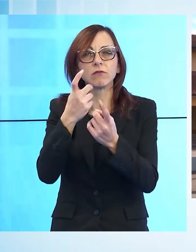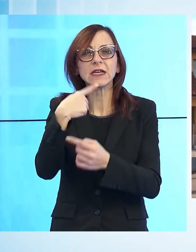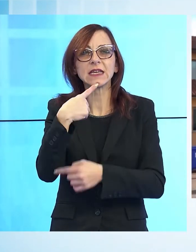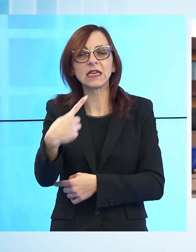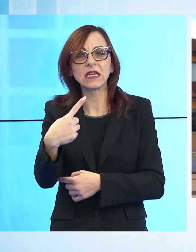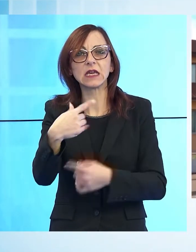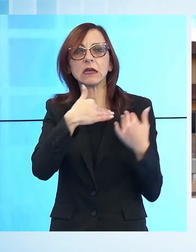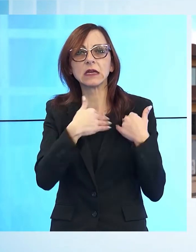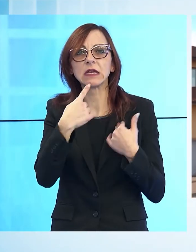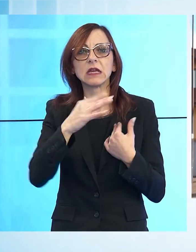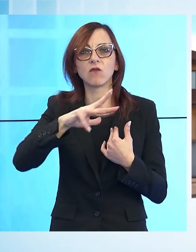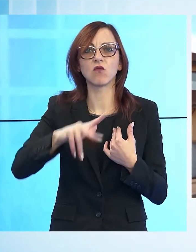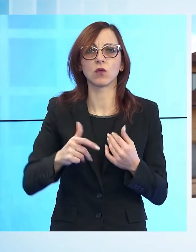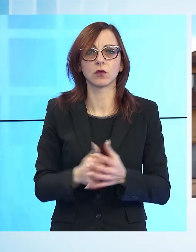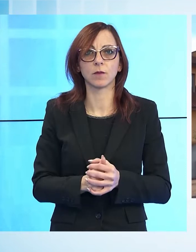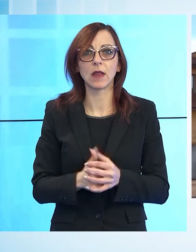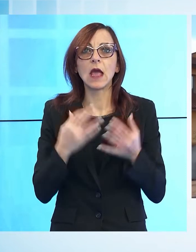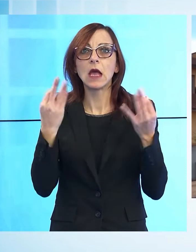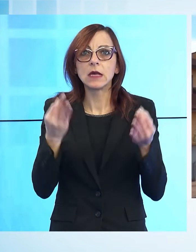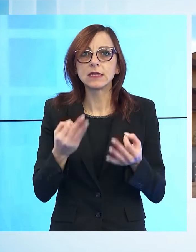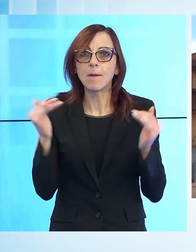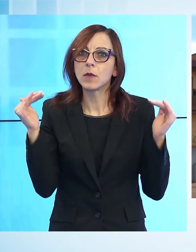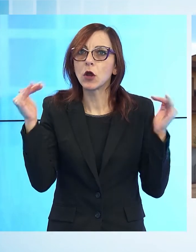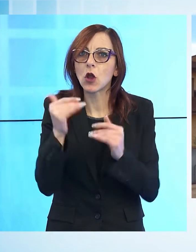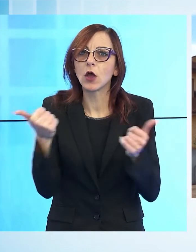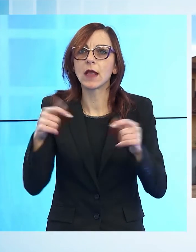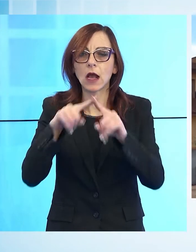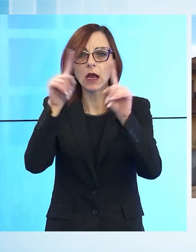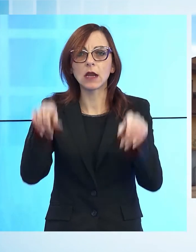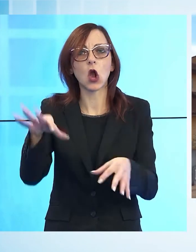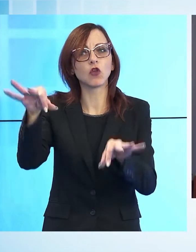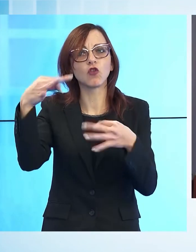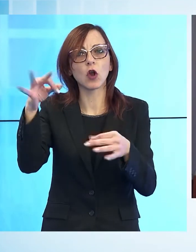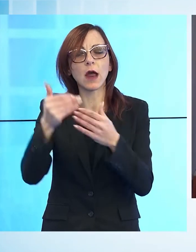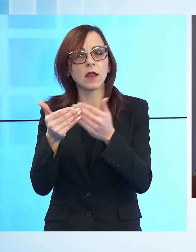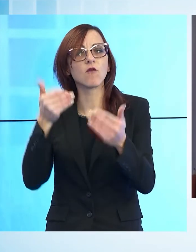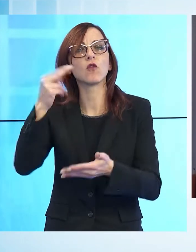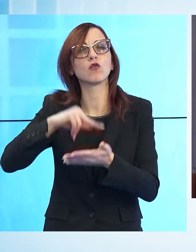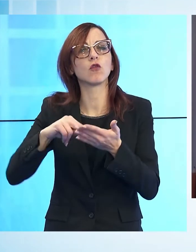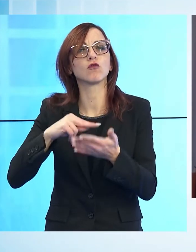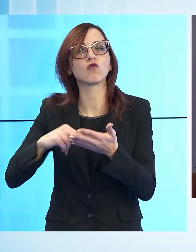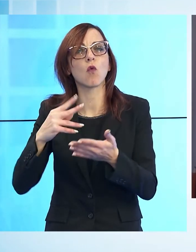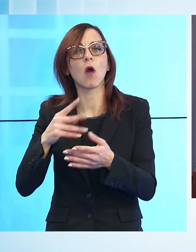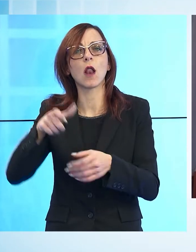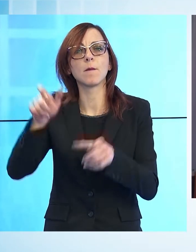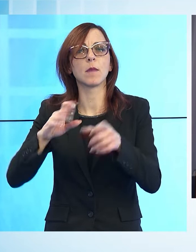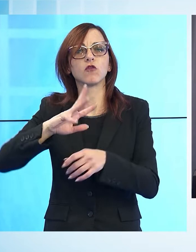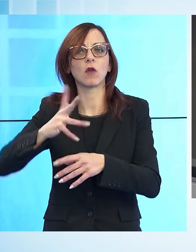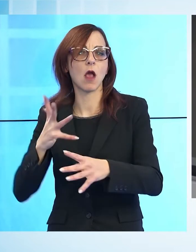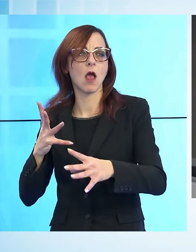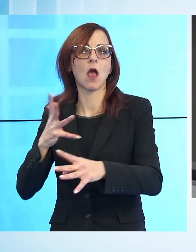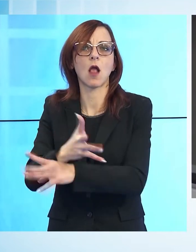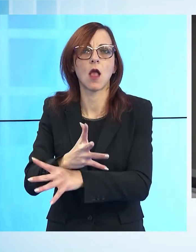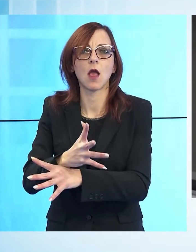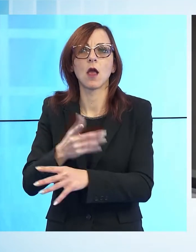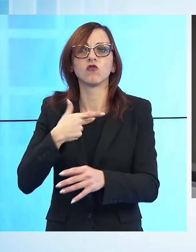furto. Sempre nella nottata è stata presa di mira anche la cartoleria che si trova proprio di fronte alla scuola. I ladri, una volta entrati, hanno